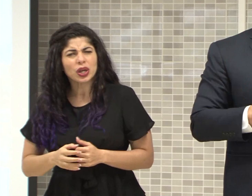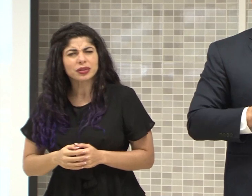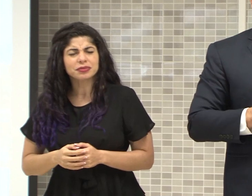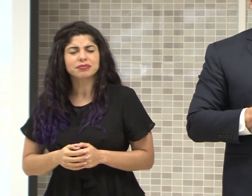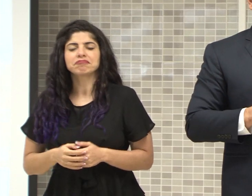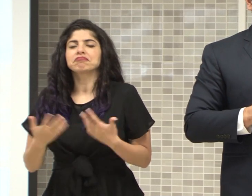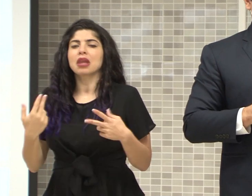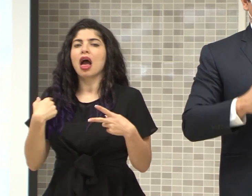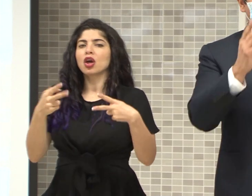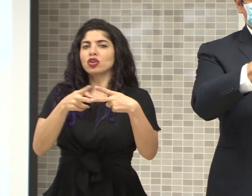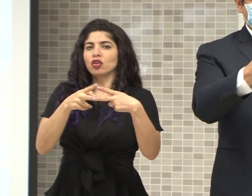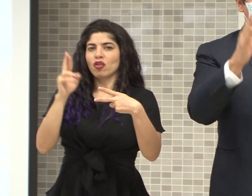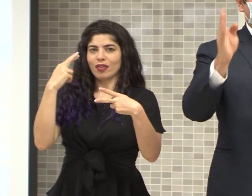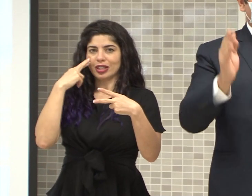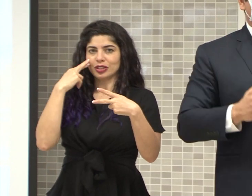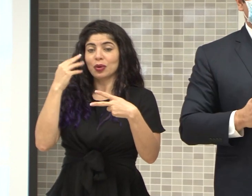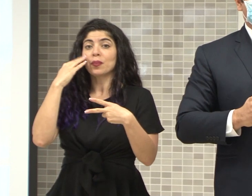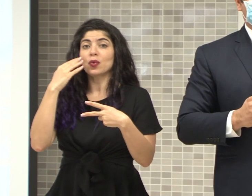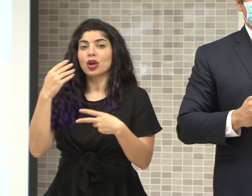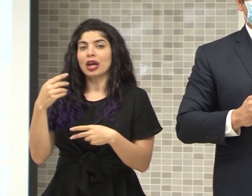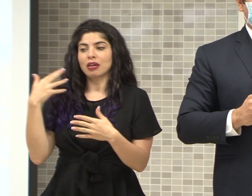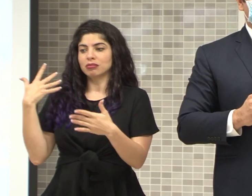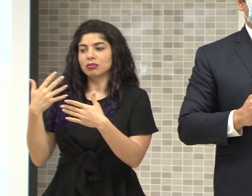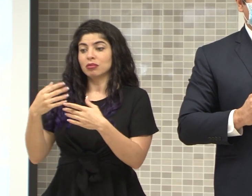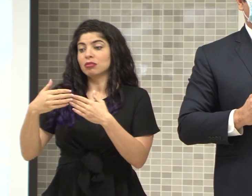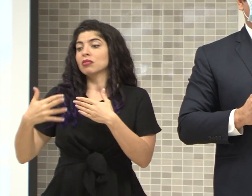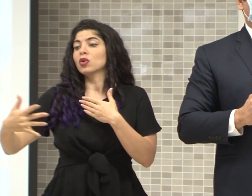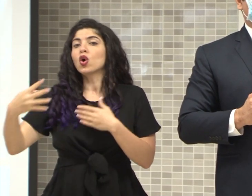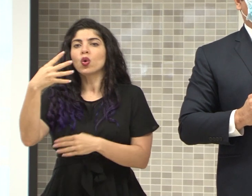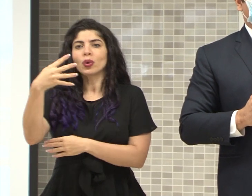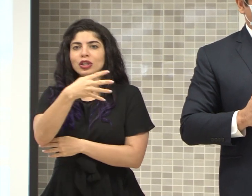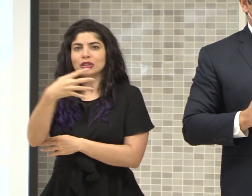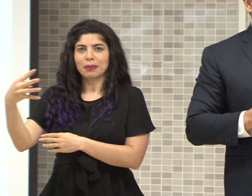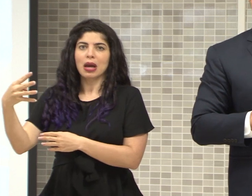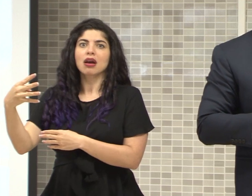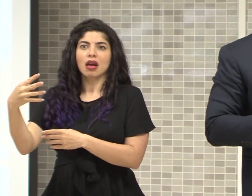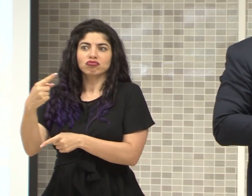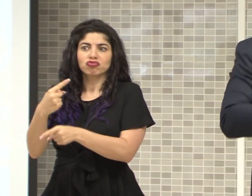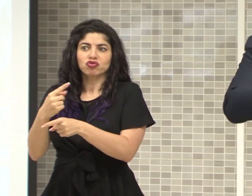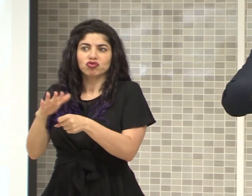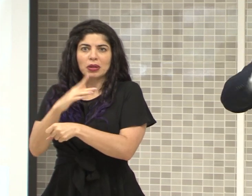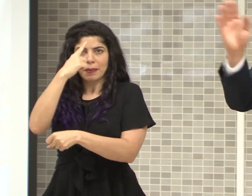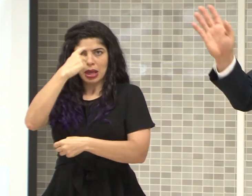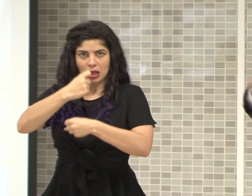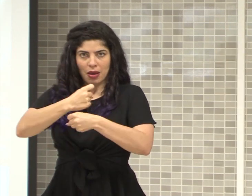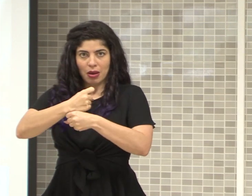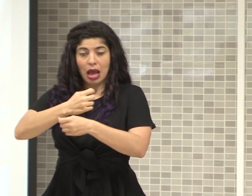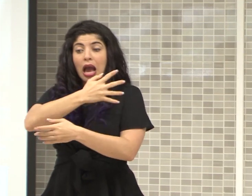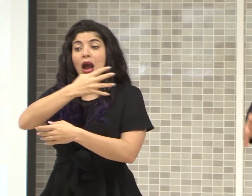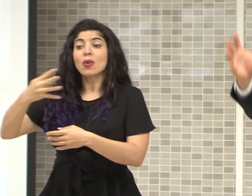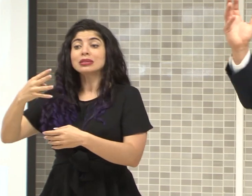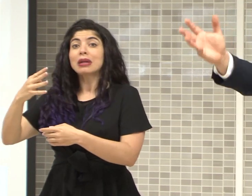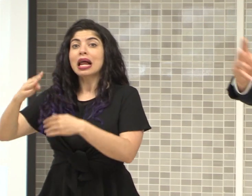Básicamente, son dos razones. Una, porque son las cuatro semanas, y eso, yo creo que es un tiempo, oportuno para trabajar. Hasta cuatro